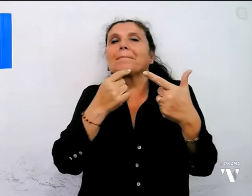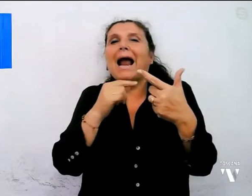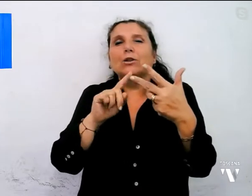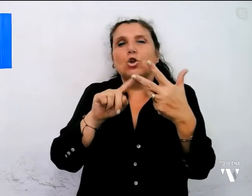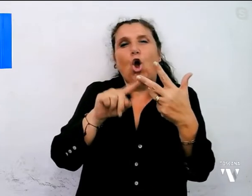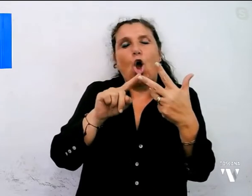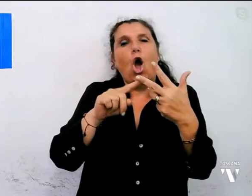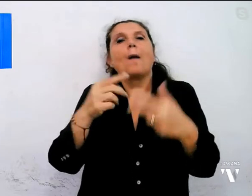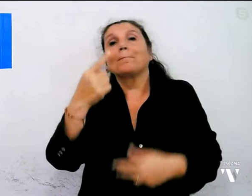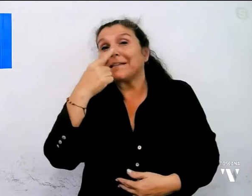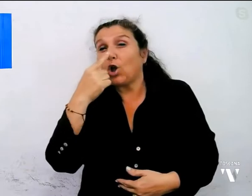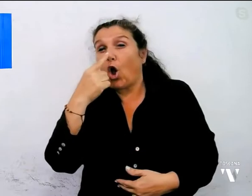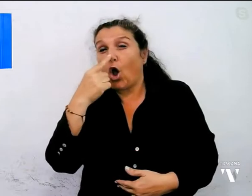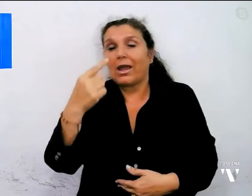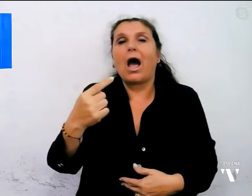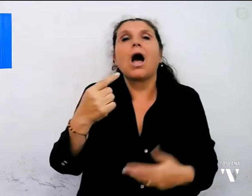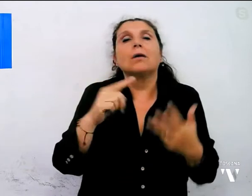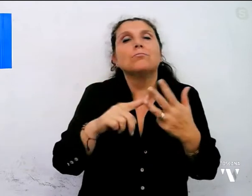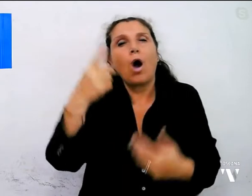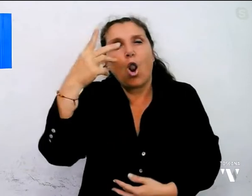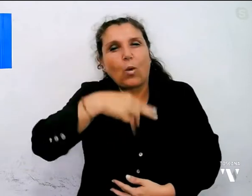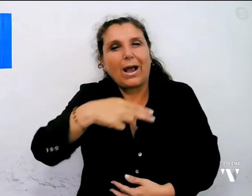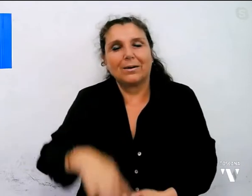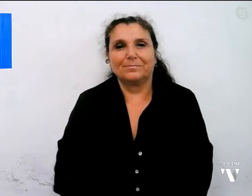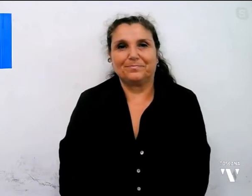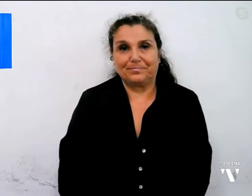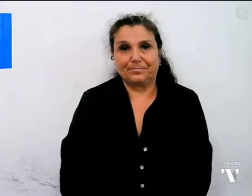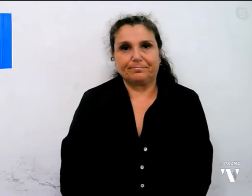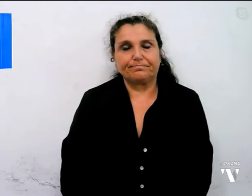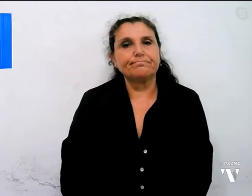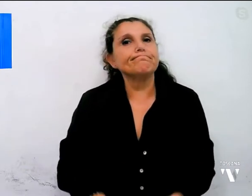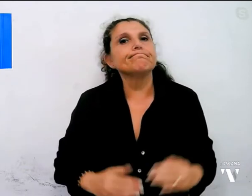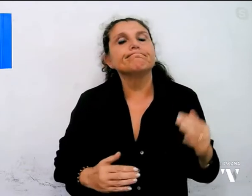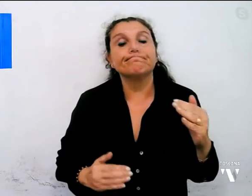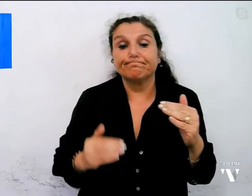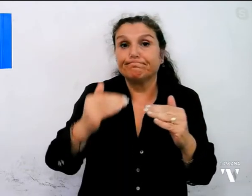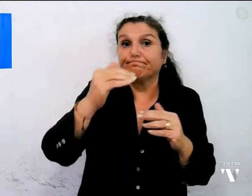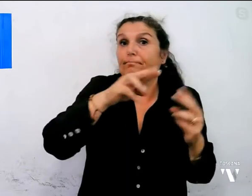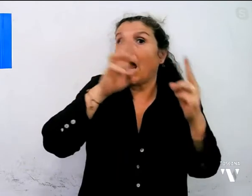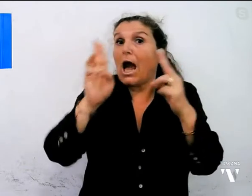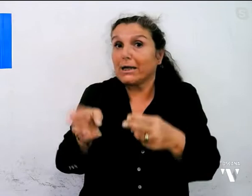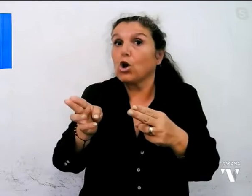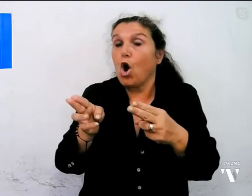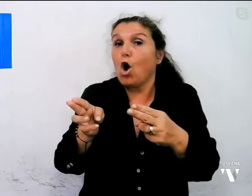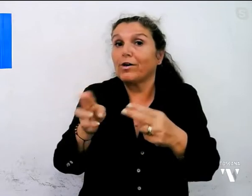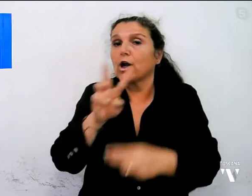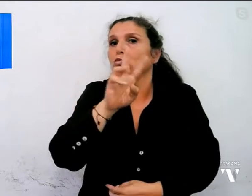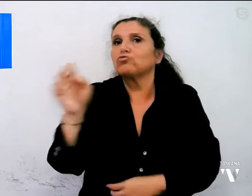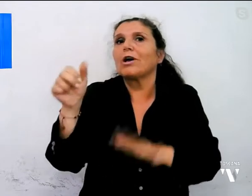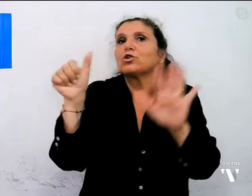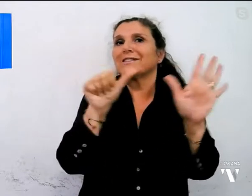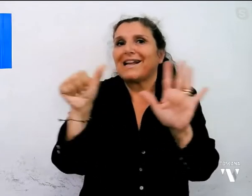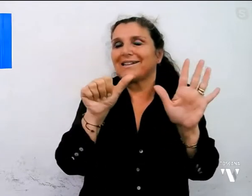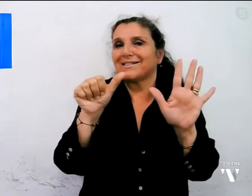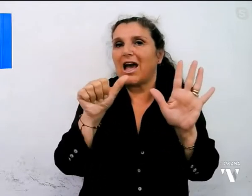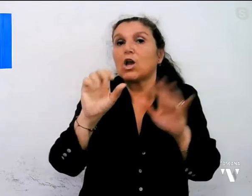2 a Pistoia, 1 a Lucca. In rialzo i ricoveri sono 266, 14 in più